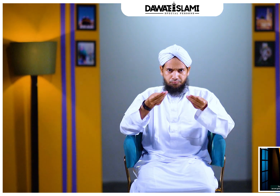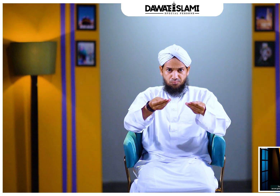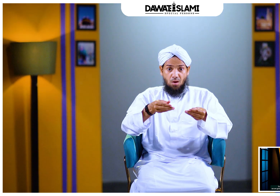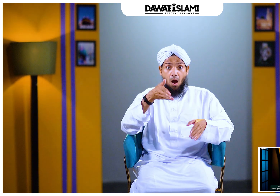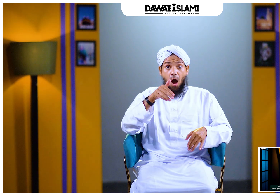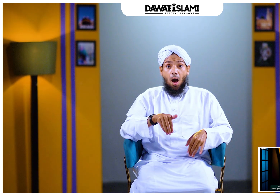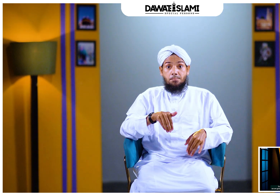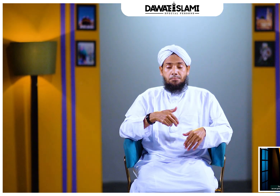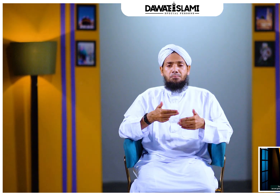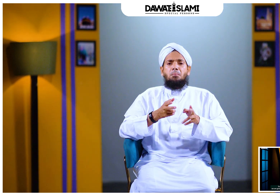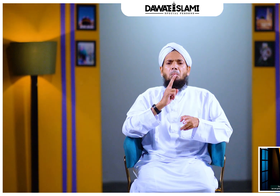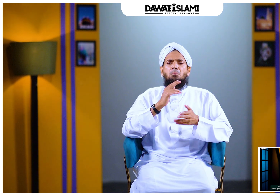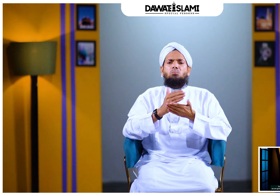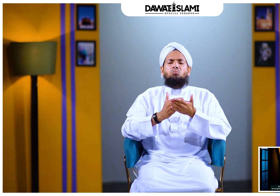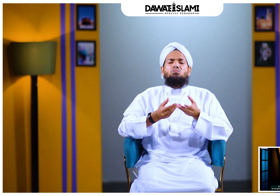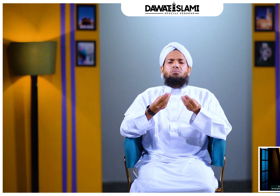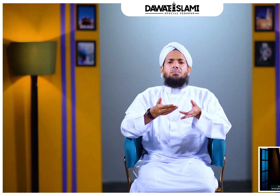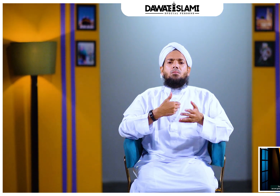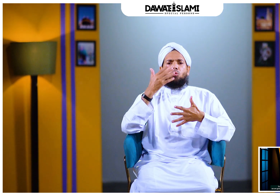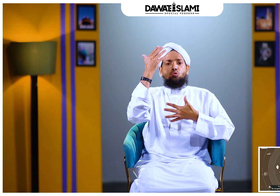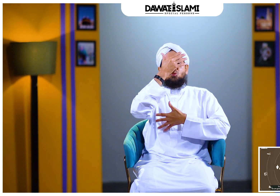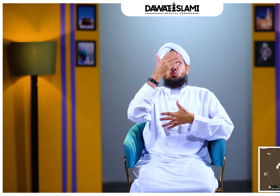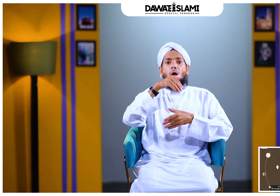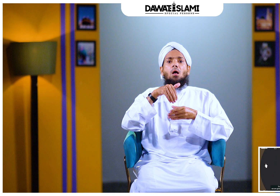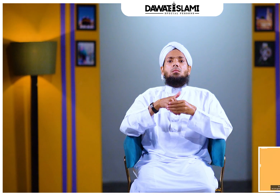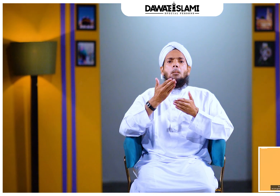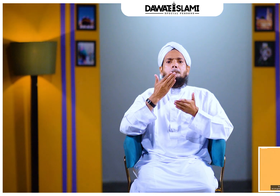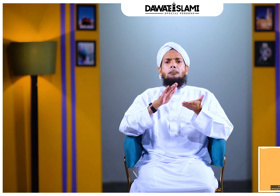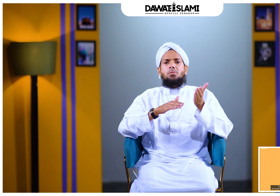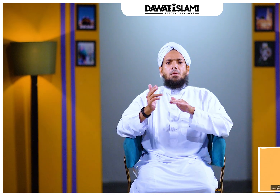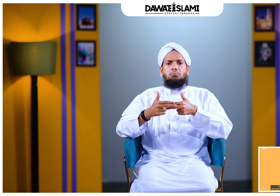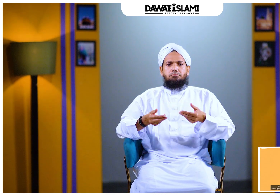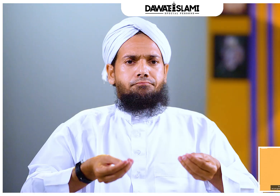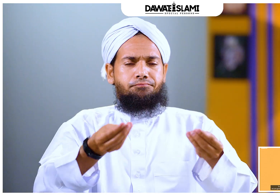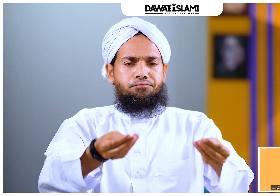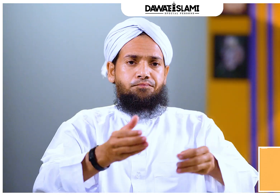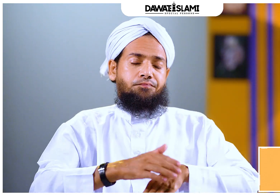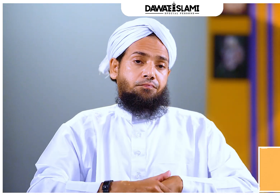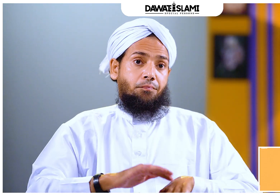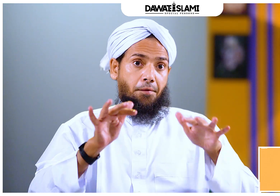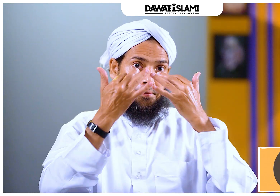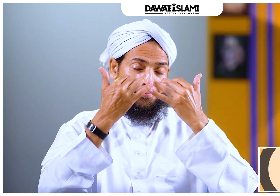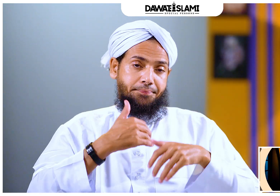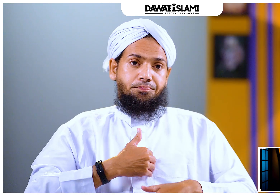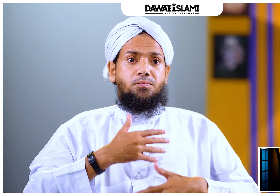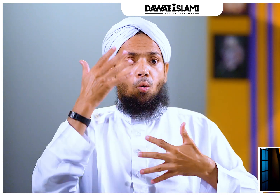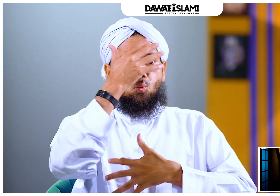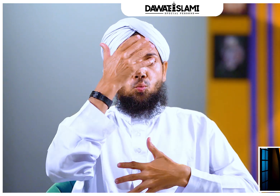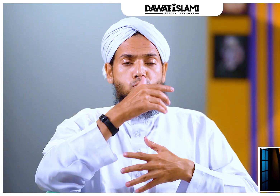آج ہم اپنی ہاؤ ٹو ویڈیو میں بات کریں گے ہاؤ ٹو پرفارم غسل یعنی غسل کرنے کا طریقہ ویوئرز ریمیمبر کہ غسل میں